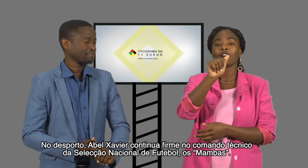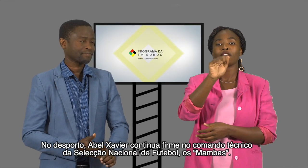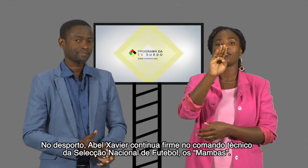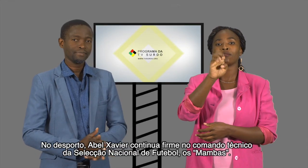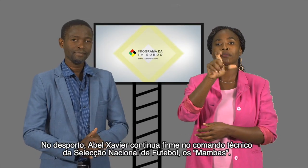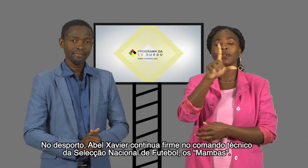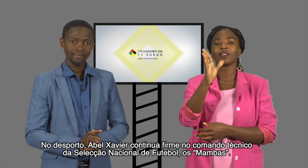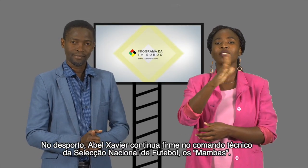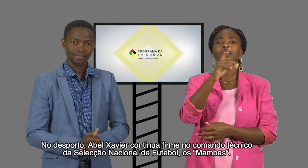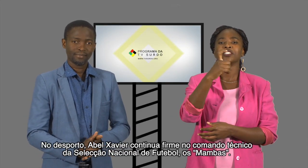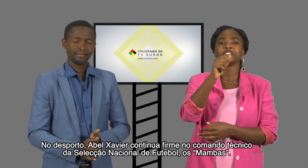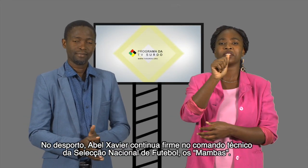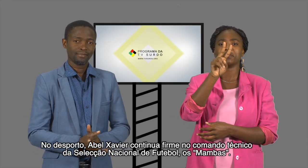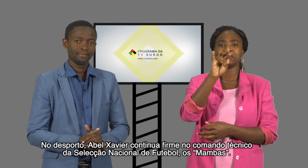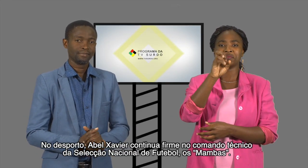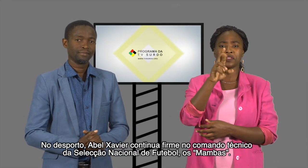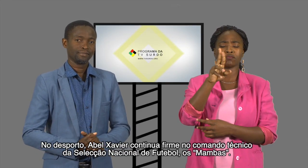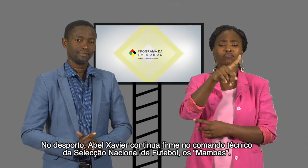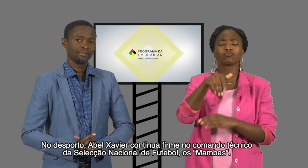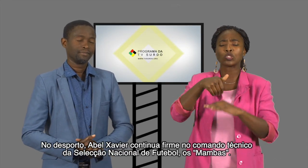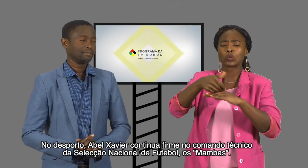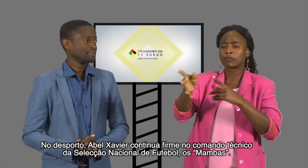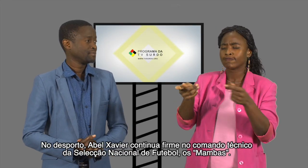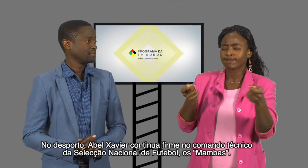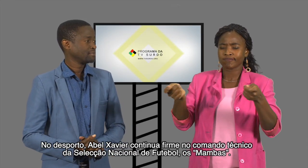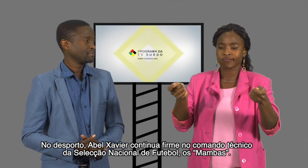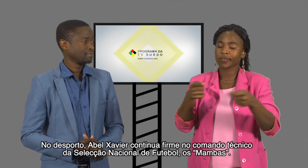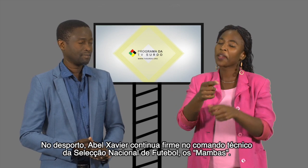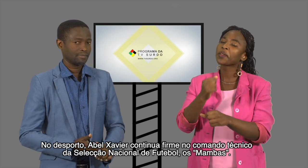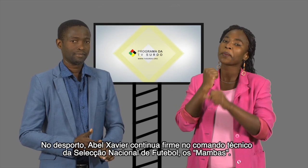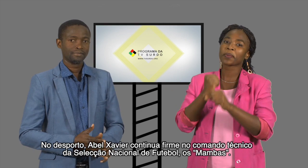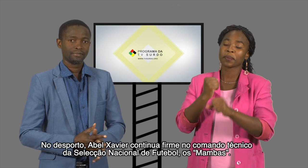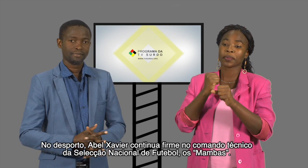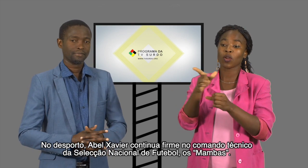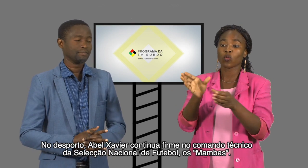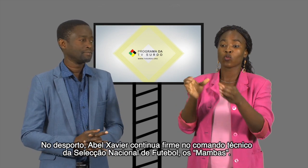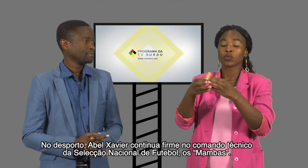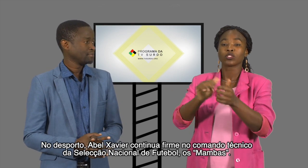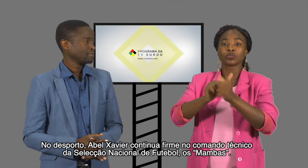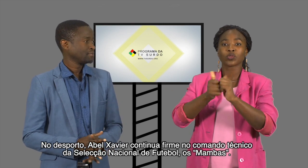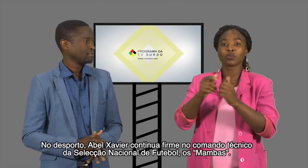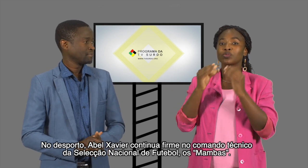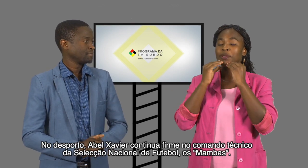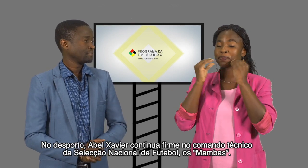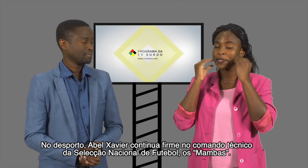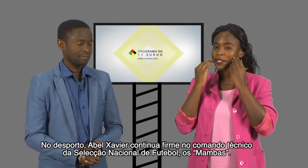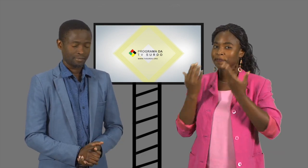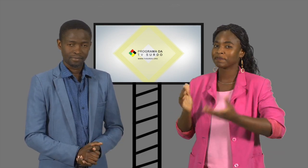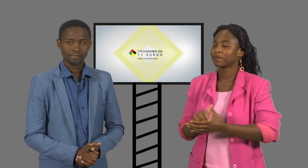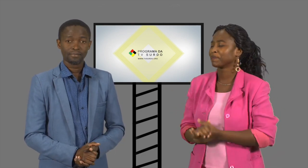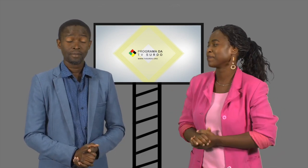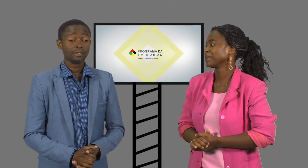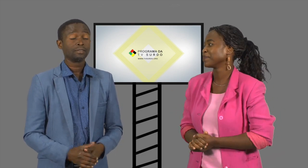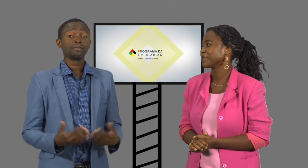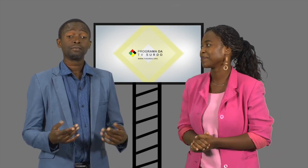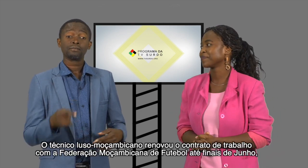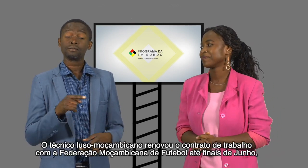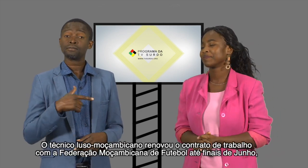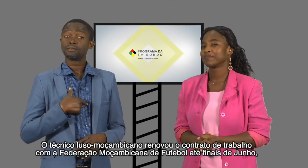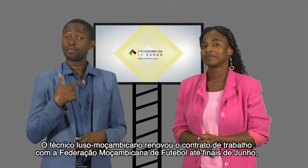Abel Xavier continua firme no comando técnico da Seleção Nacional do Futebol, os Mambas. O técnico